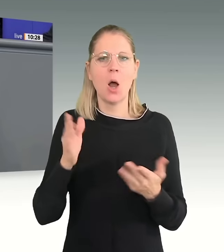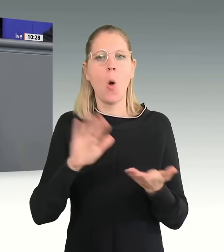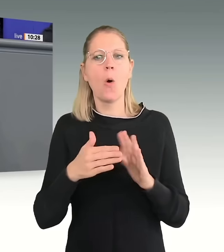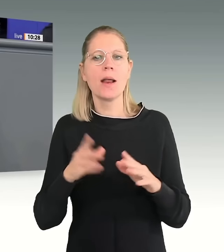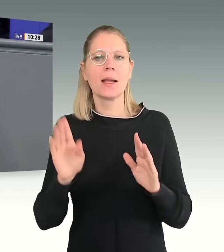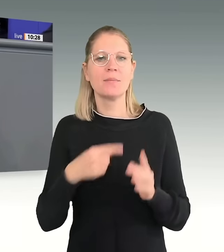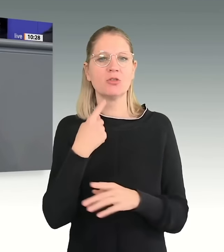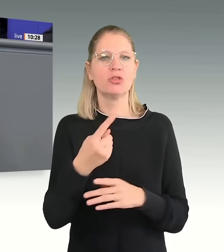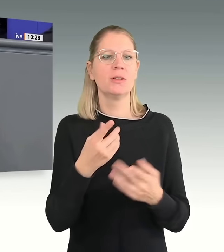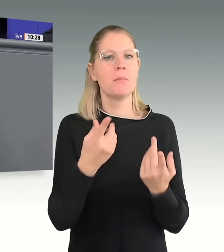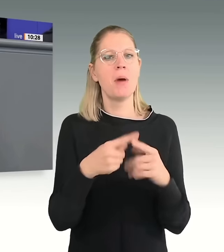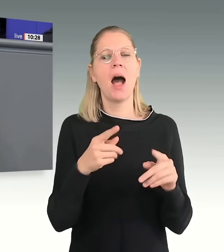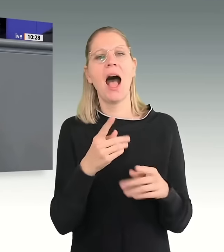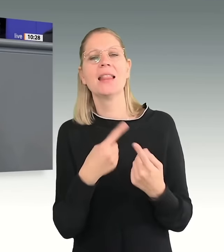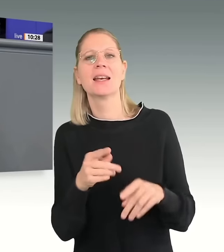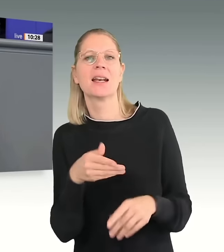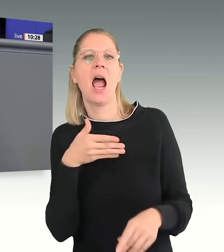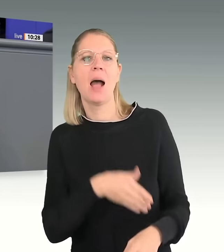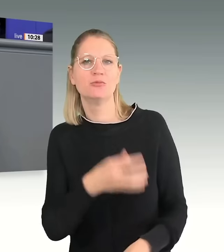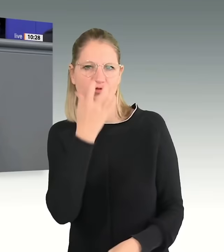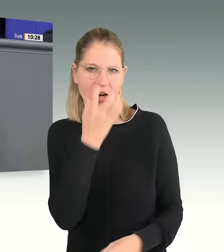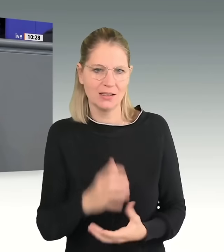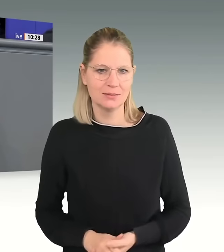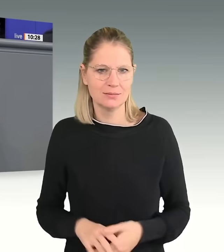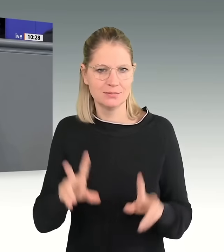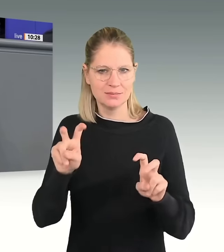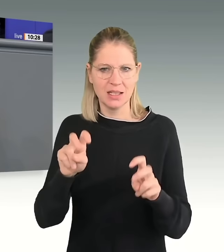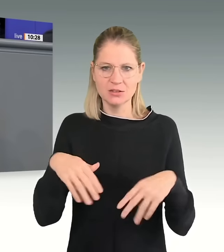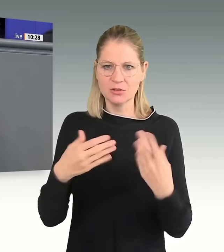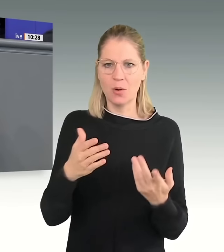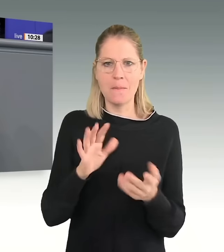Land steht besser da, wenn wir Geflüchteten noch mehr wegnehmen. Kleiner Faktencheck.